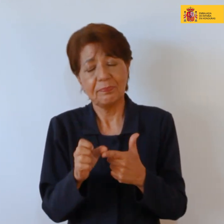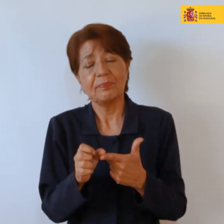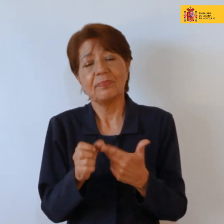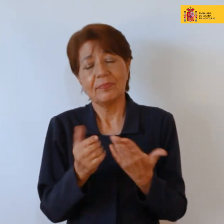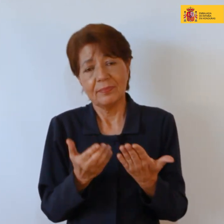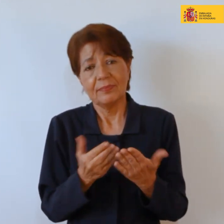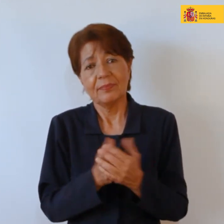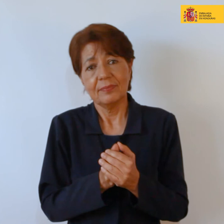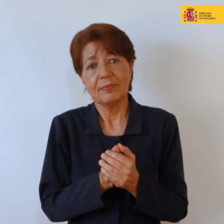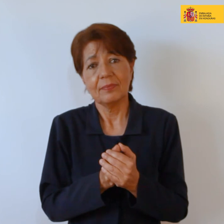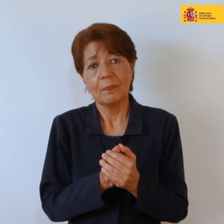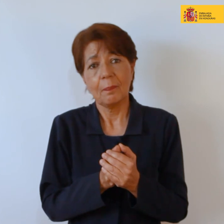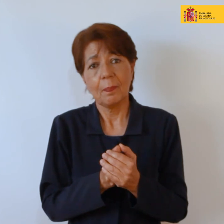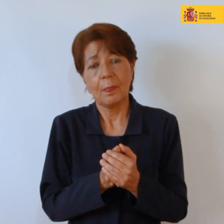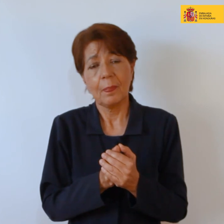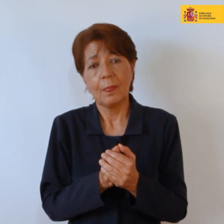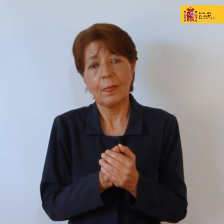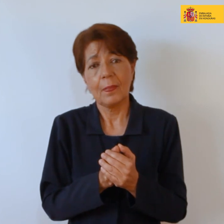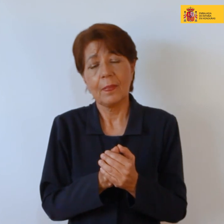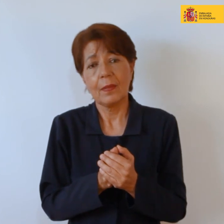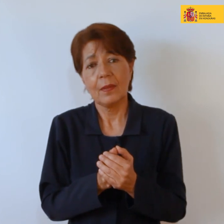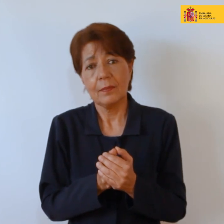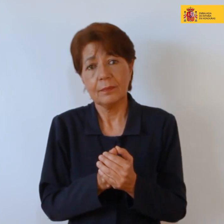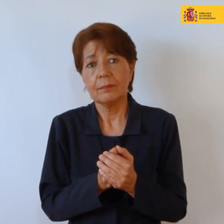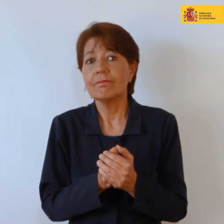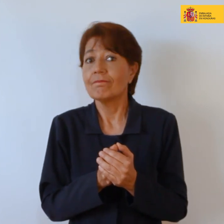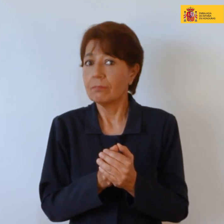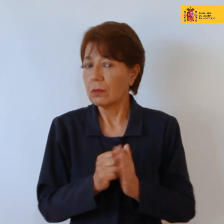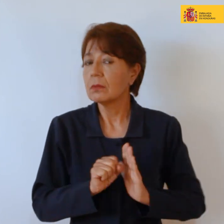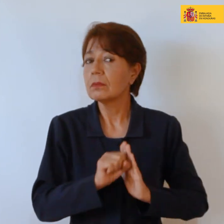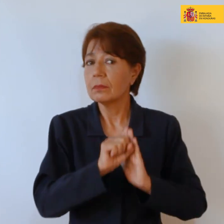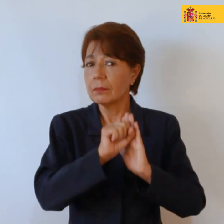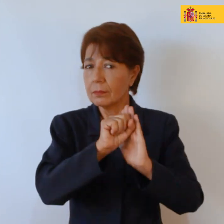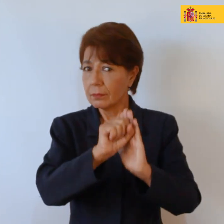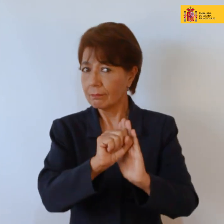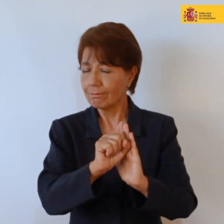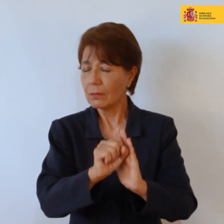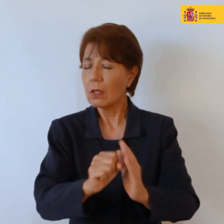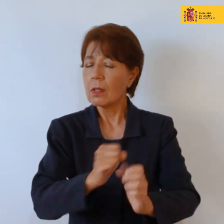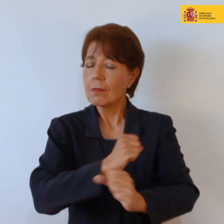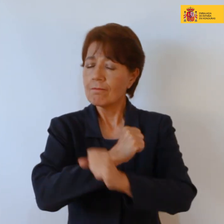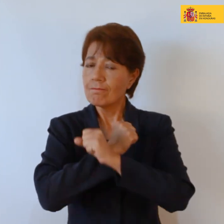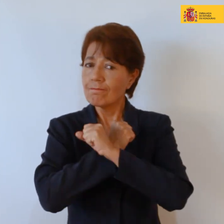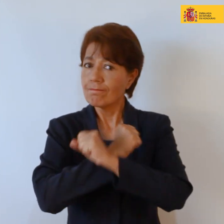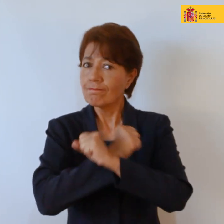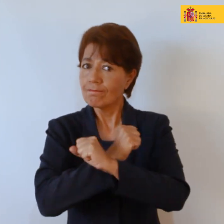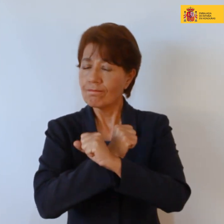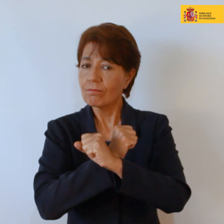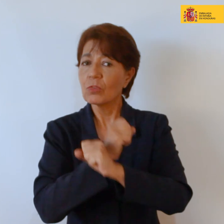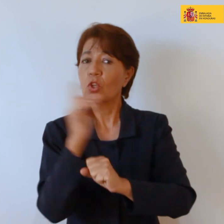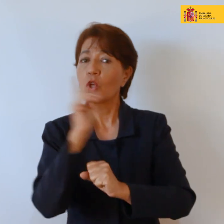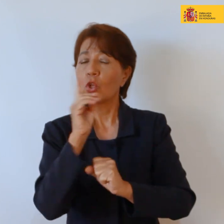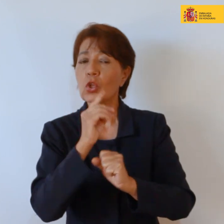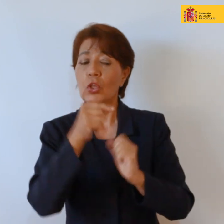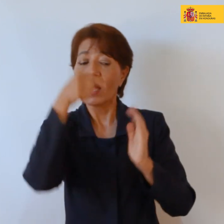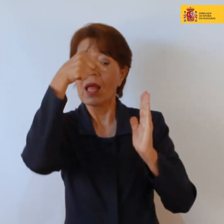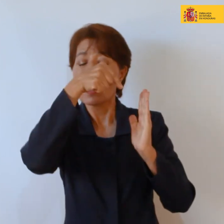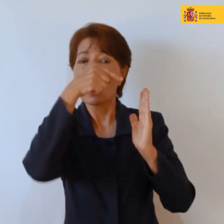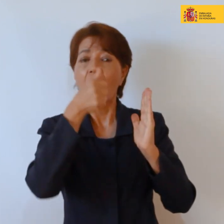está en las piernas es una simbología ¿no? de resistencia bajo el agua ¿no? aunque